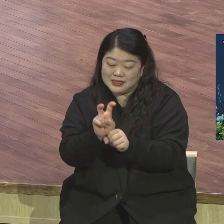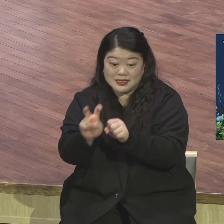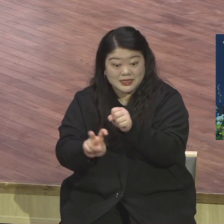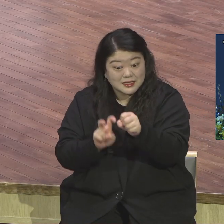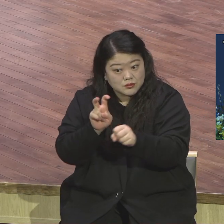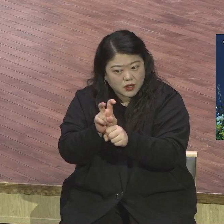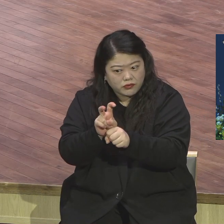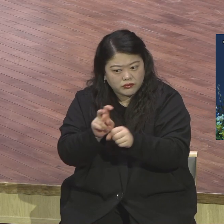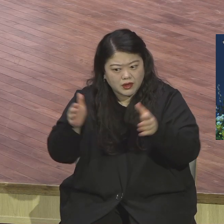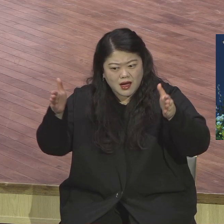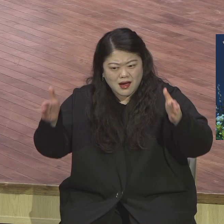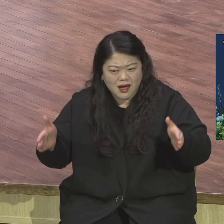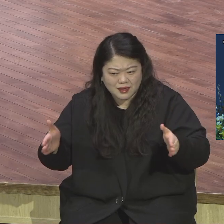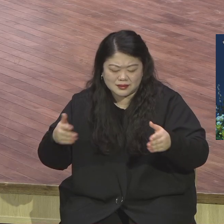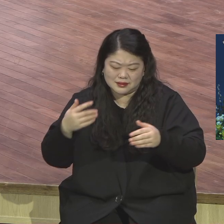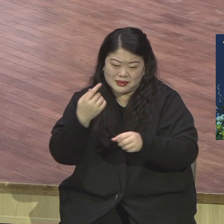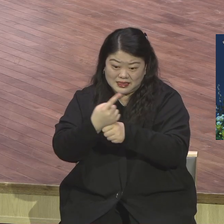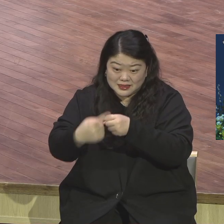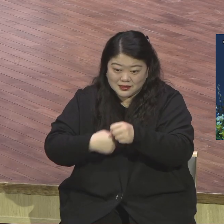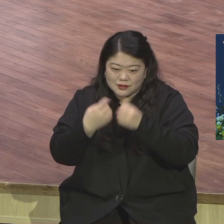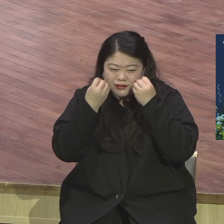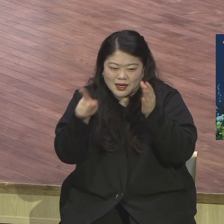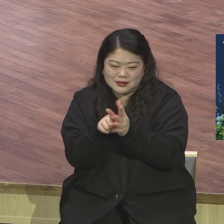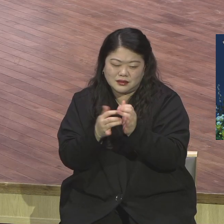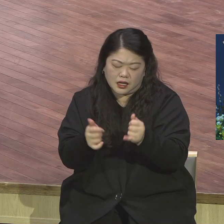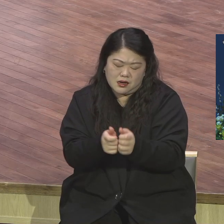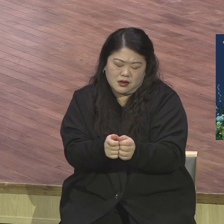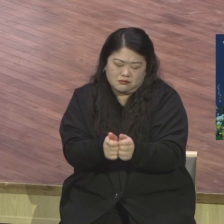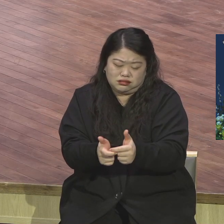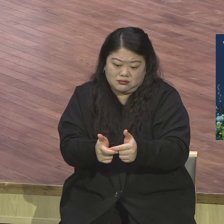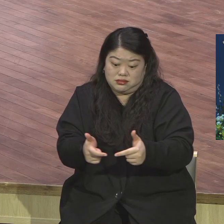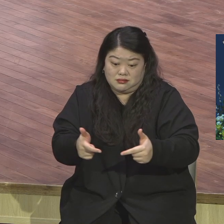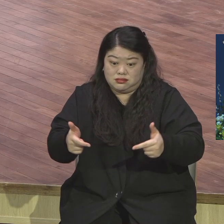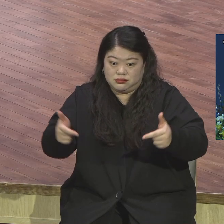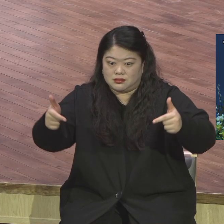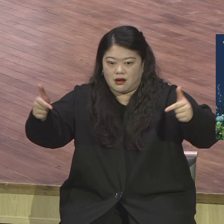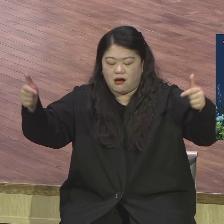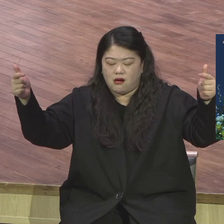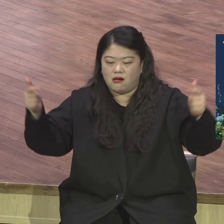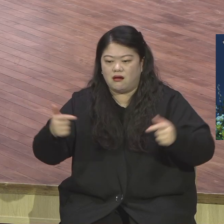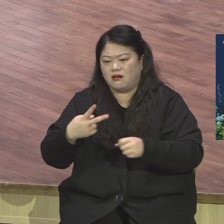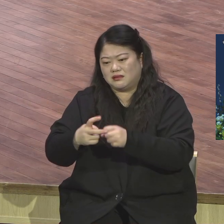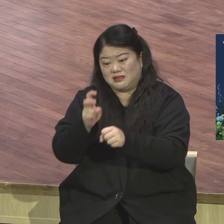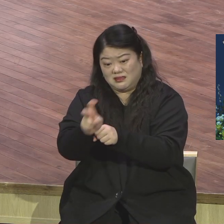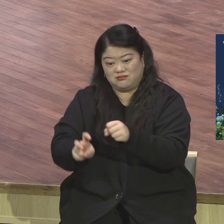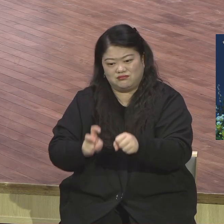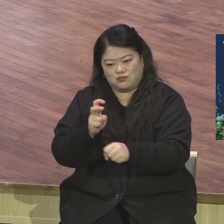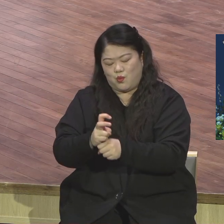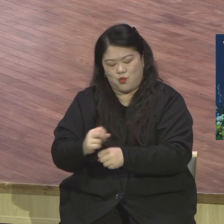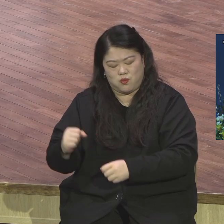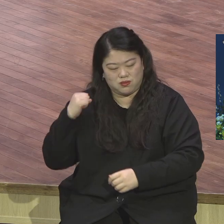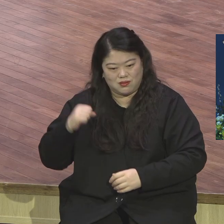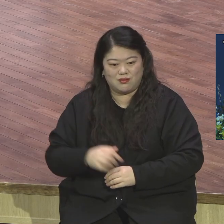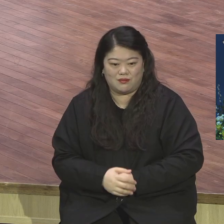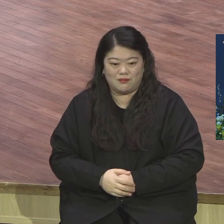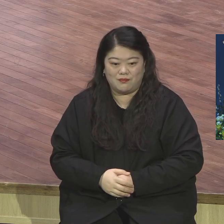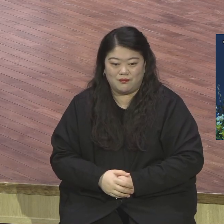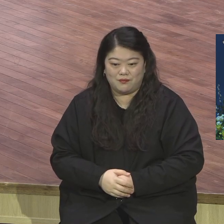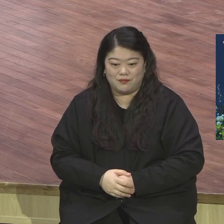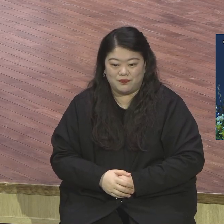보내주셨고 그렇게 하나님께서 역사하실 정도가 아니라 정말로 상상을 초월하는